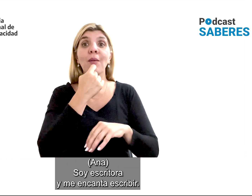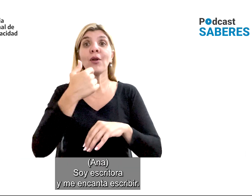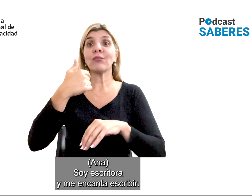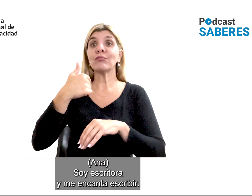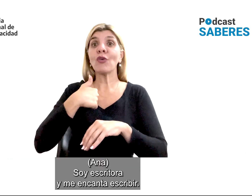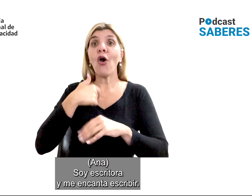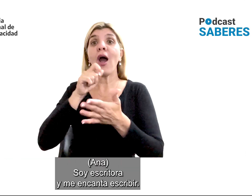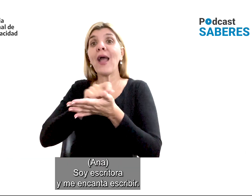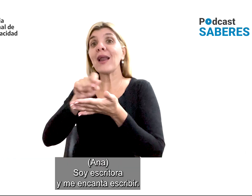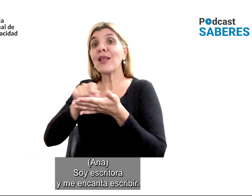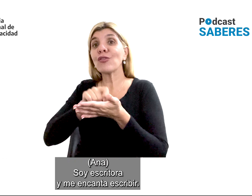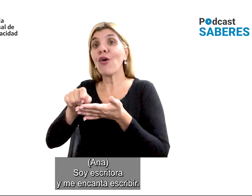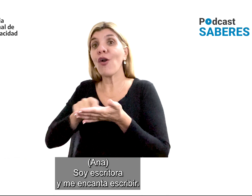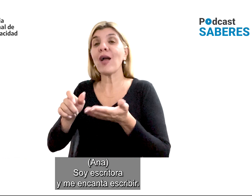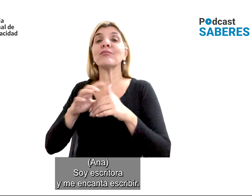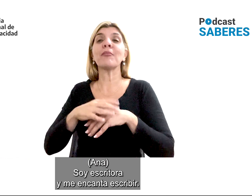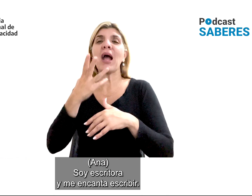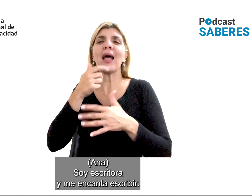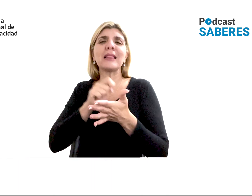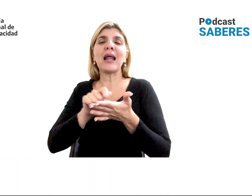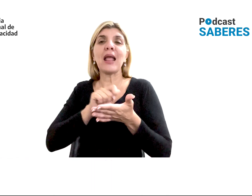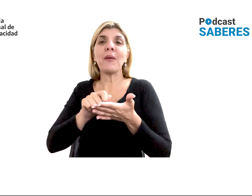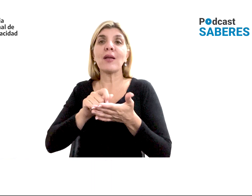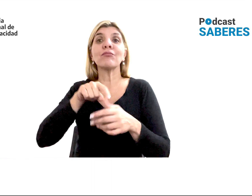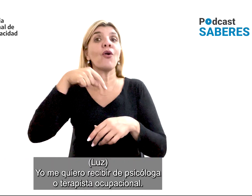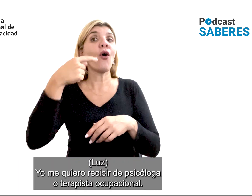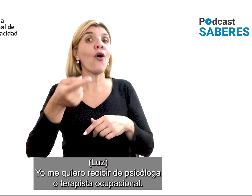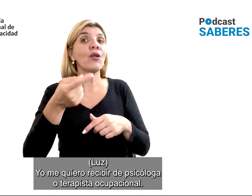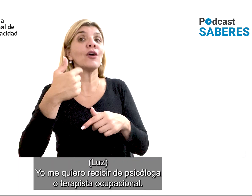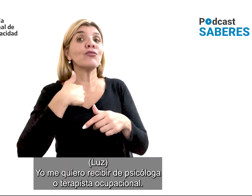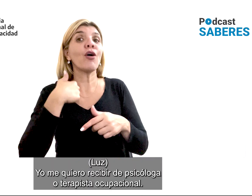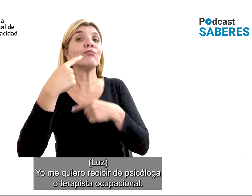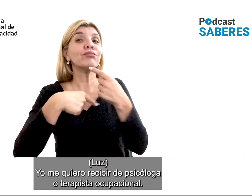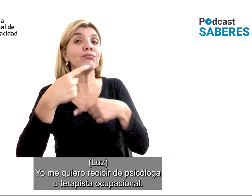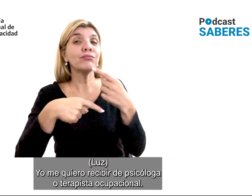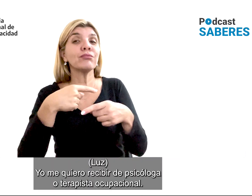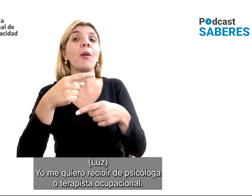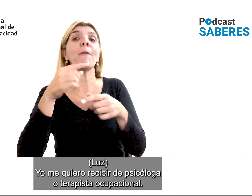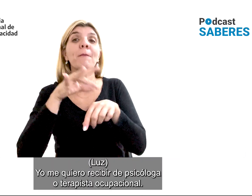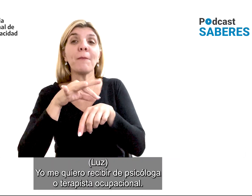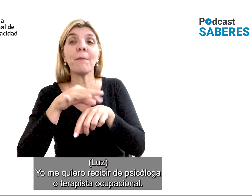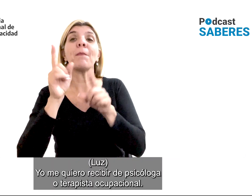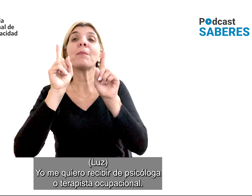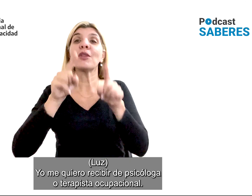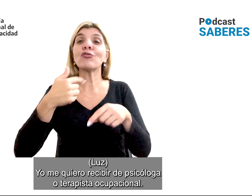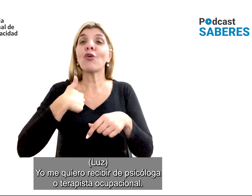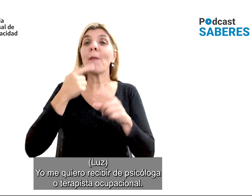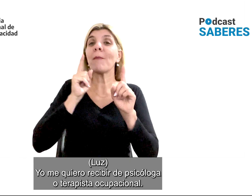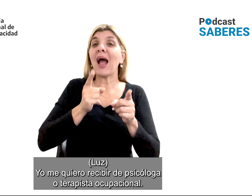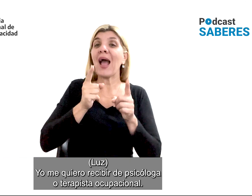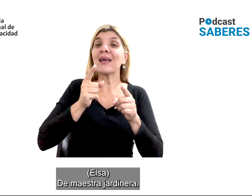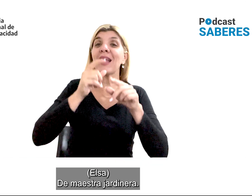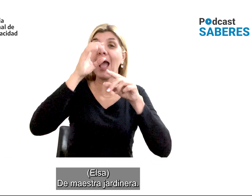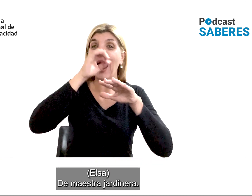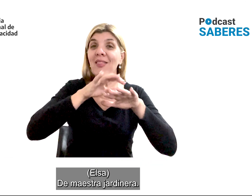Soy escritora y me encantará escribir. Es solo quiero enseñarme en el Ciclet o te explicando